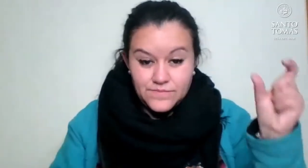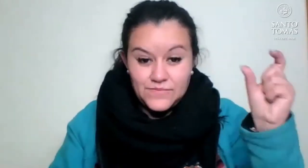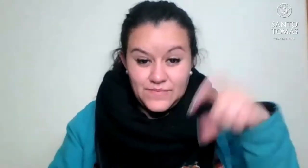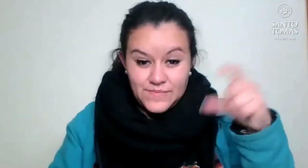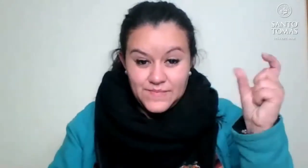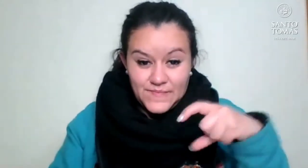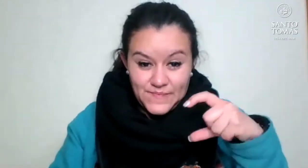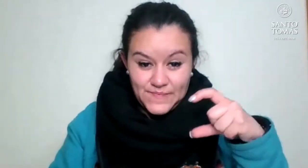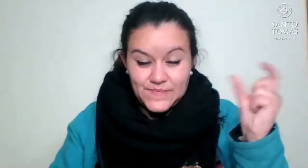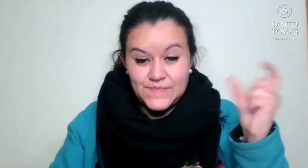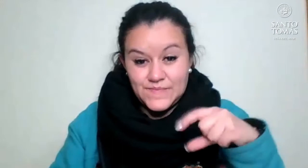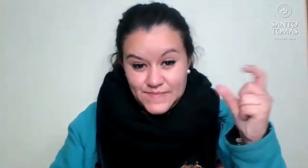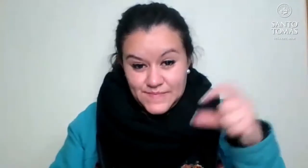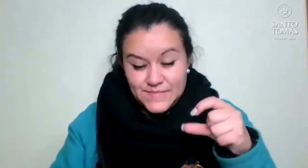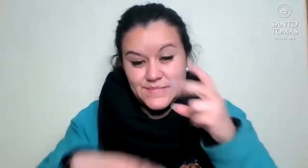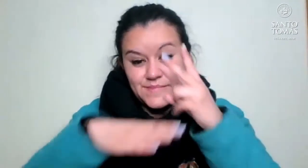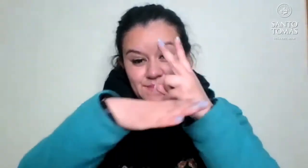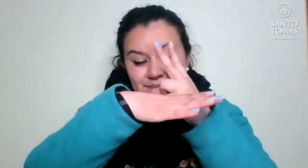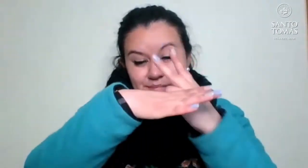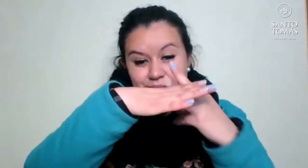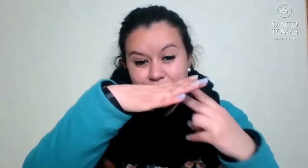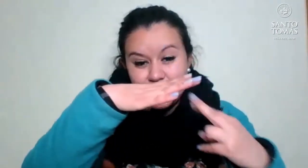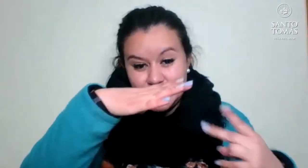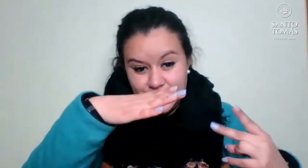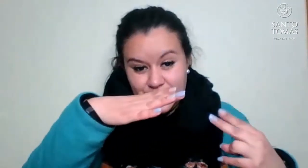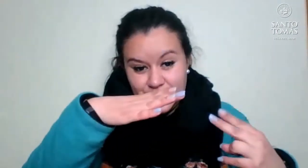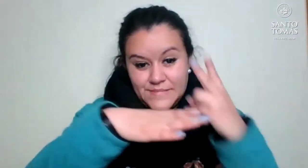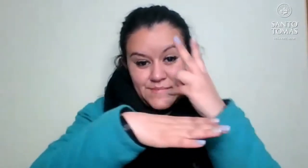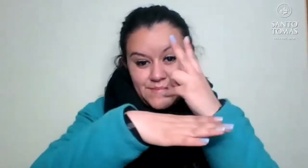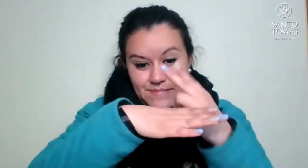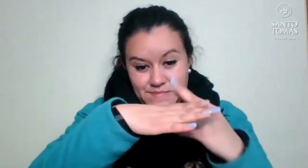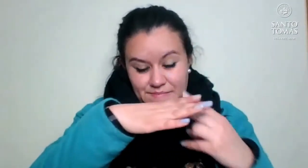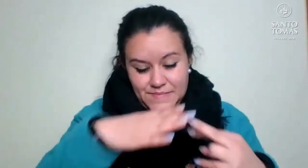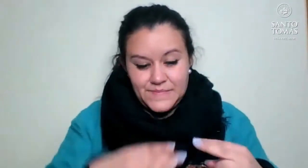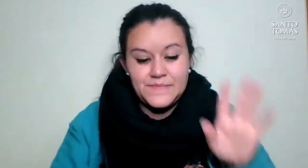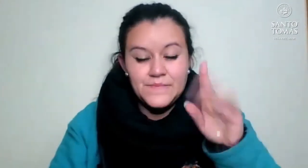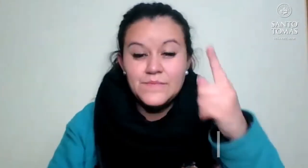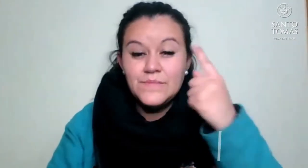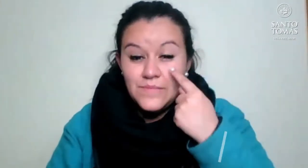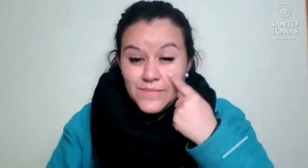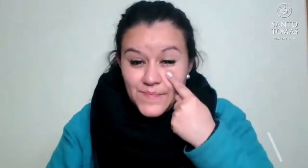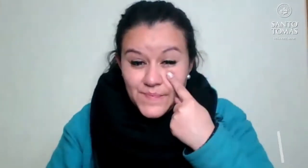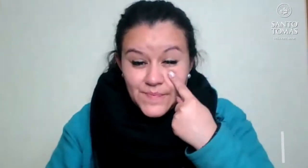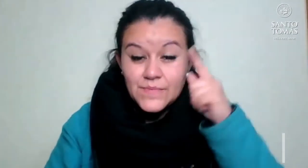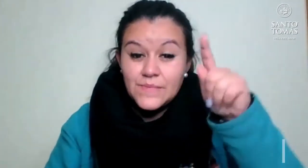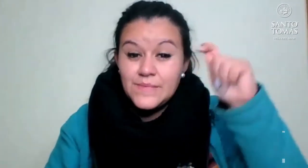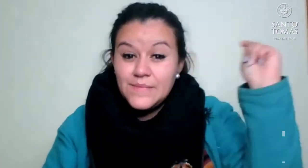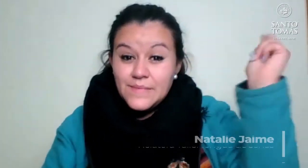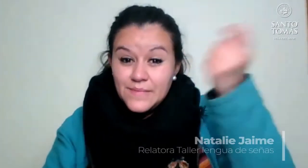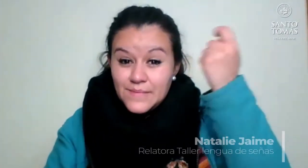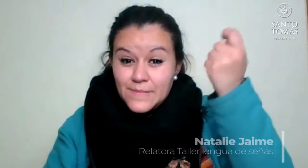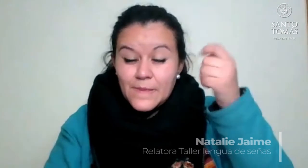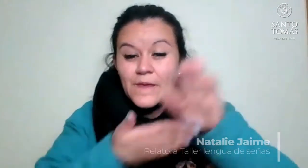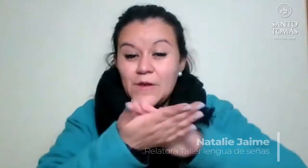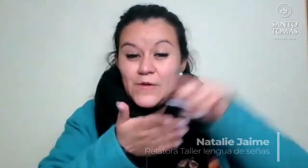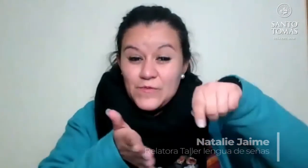Viña del Mar. Con, con. Y Quintero. Miren.